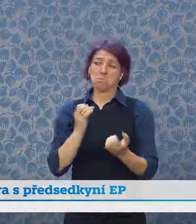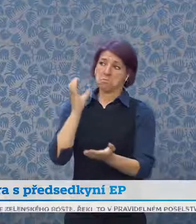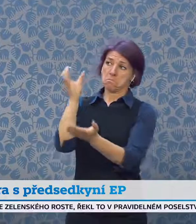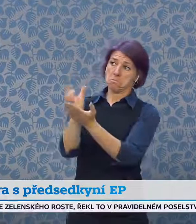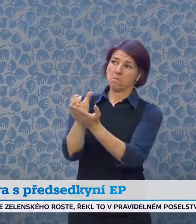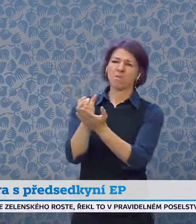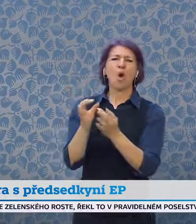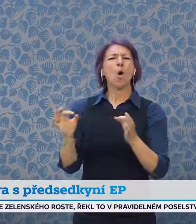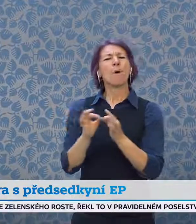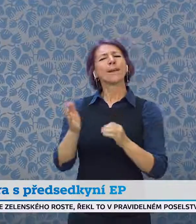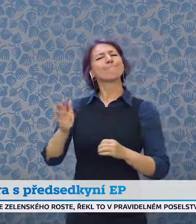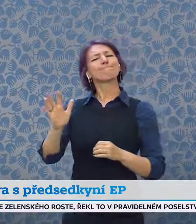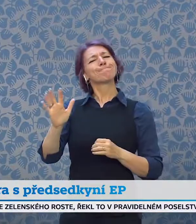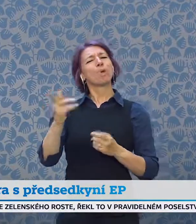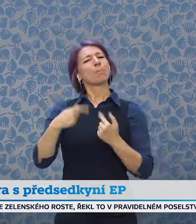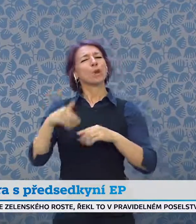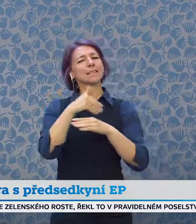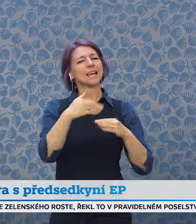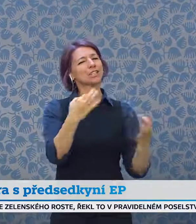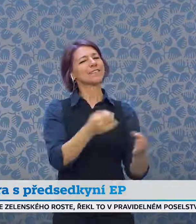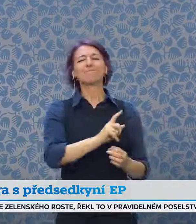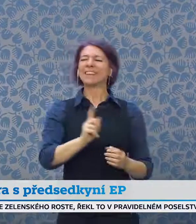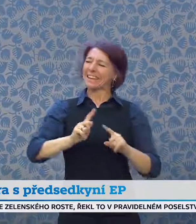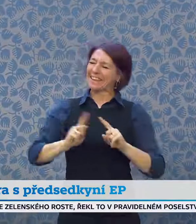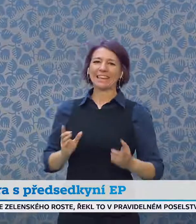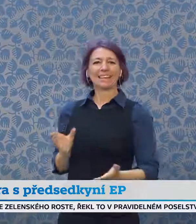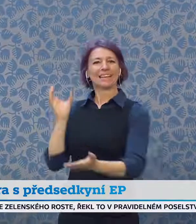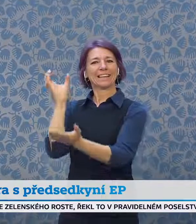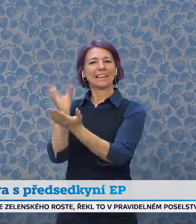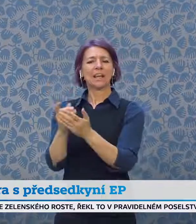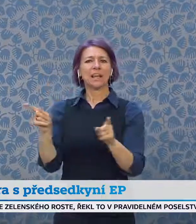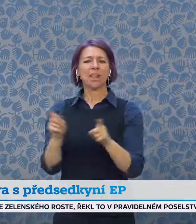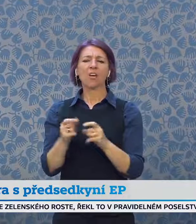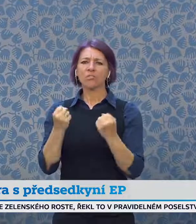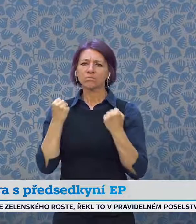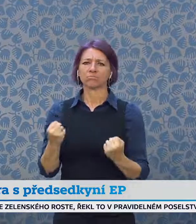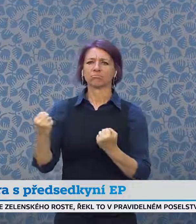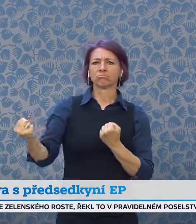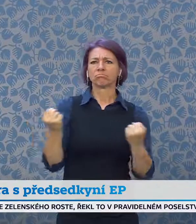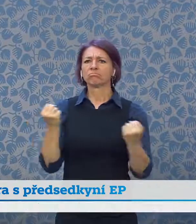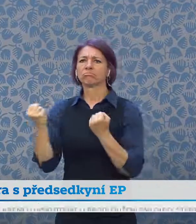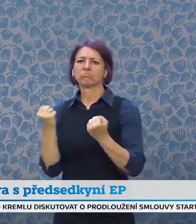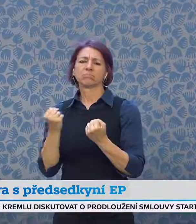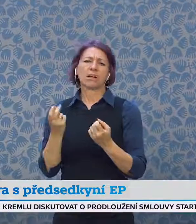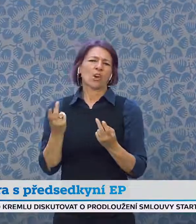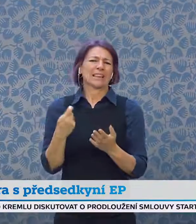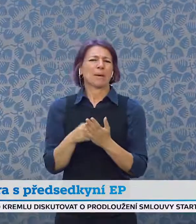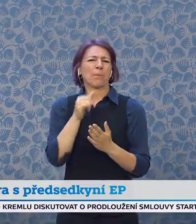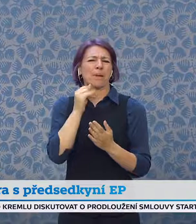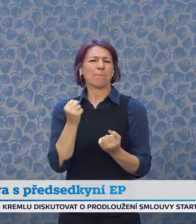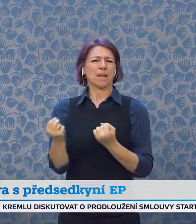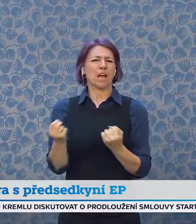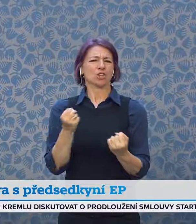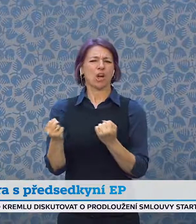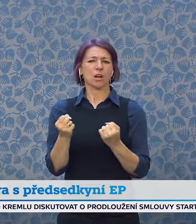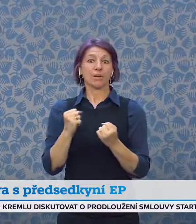Borela, ale někoho jiného, zvláštního, kdo by byl tím, kdo bude řídit unii v takových krizových letech